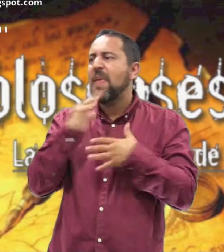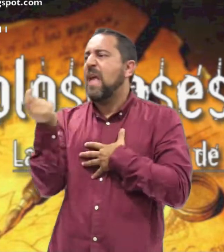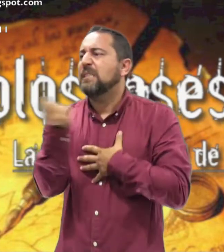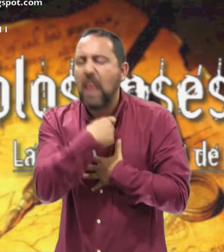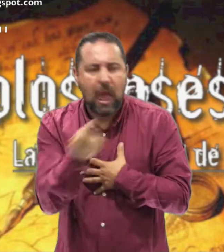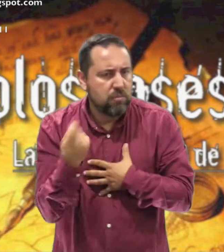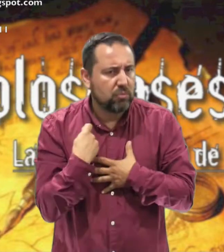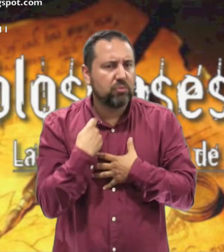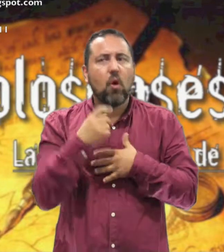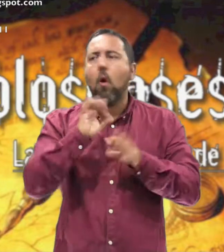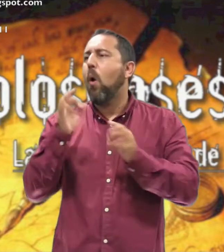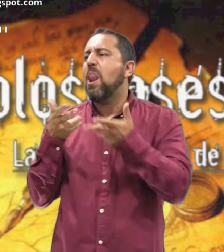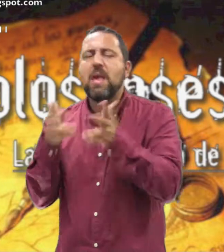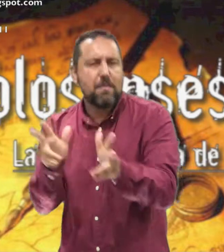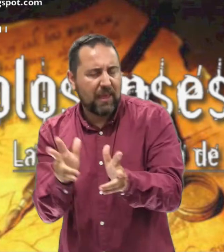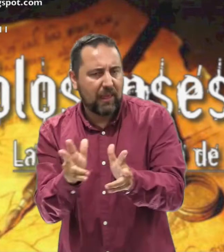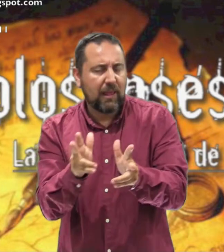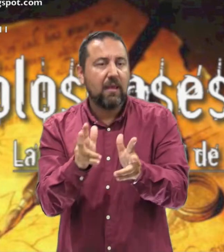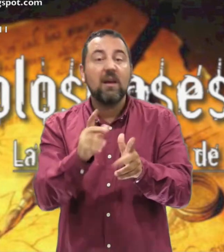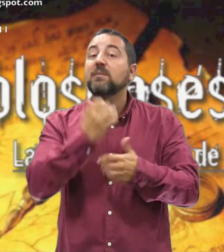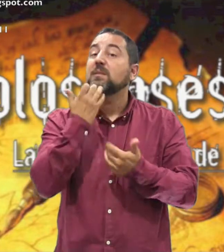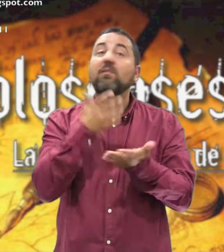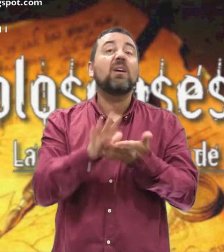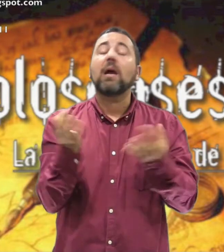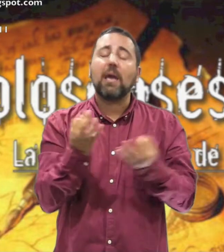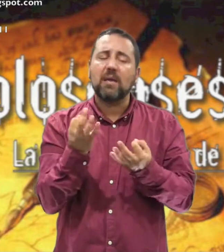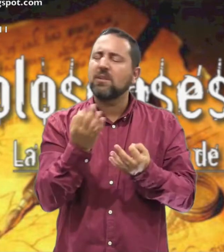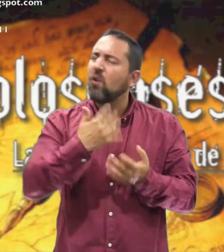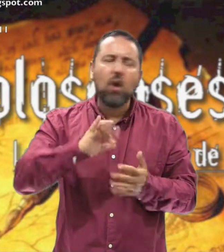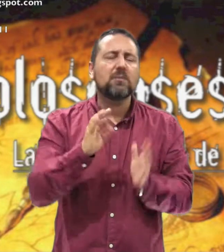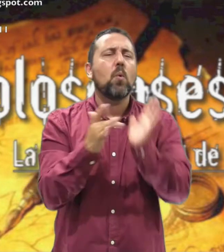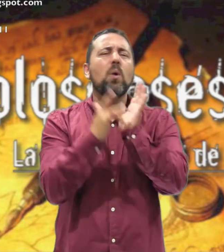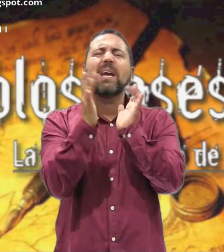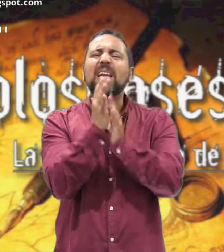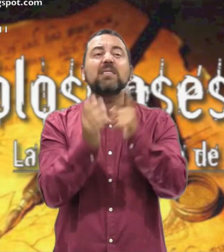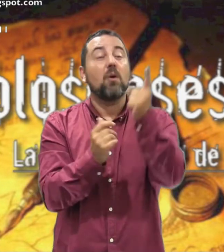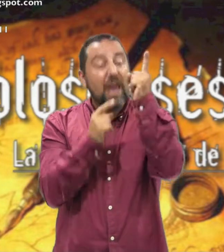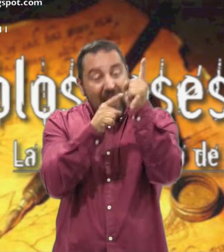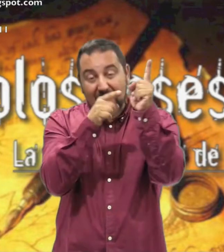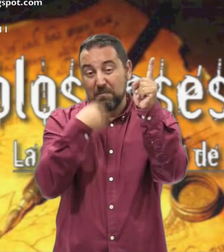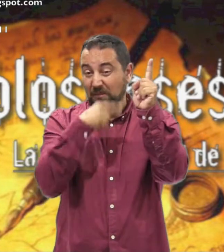Esclavo Y libre Sino Cristo Que lo es todo